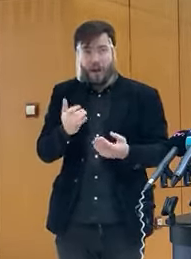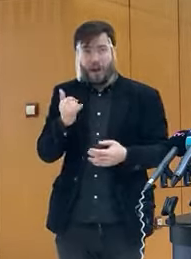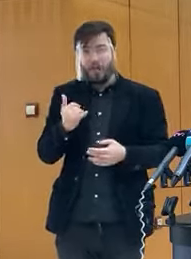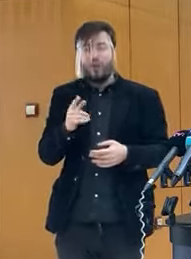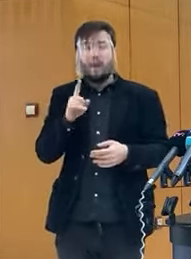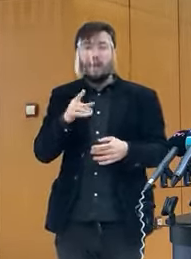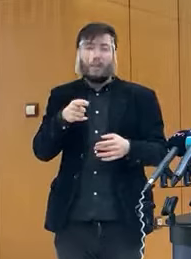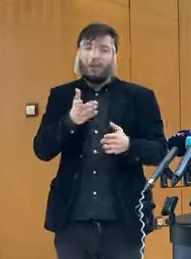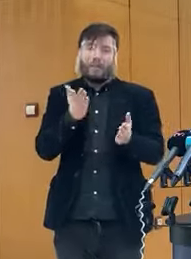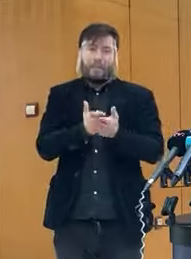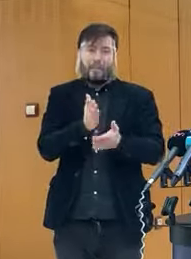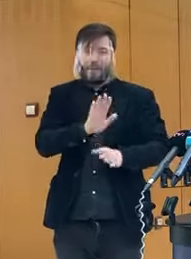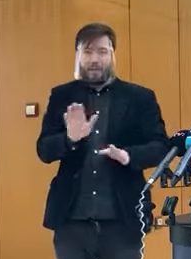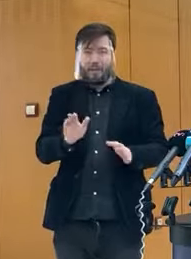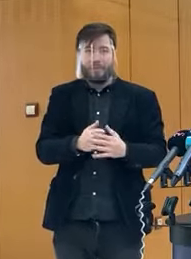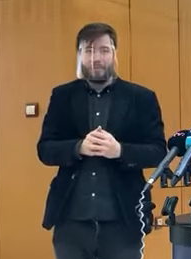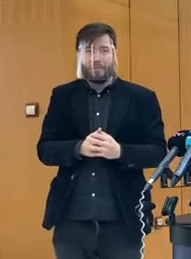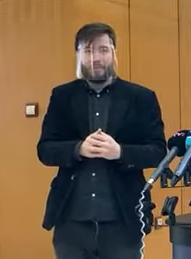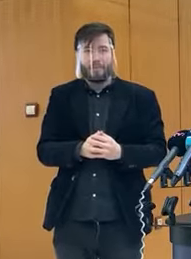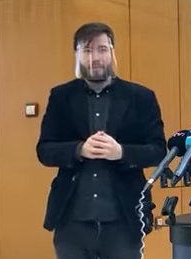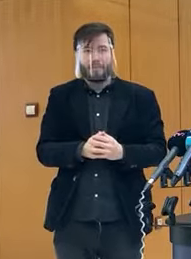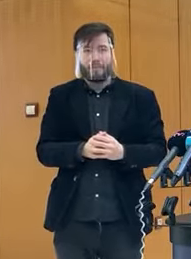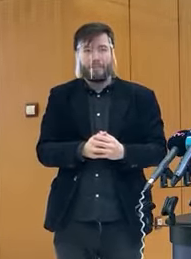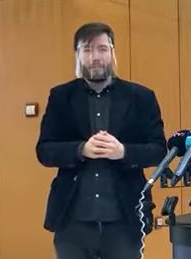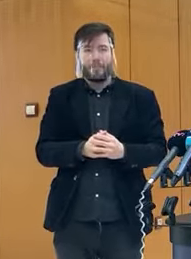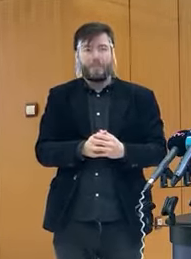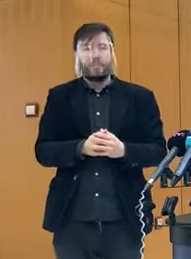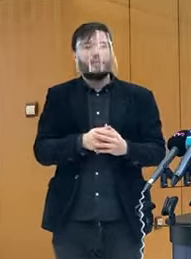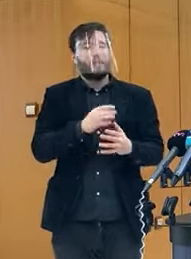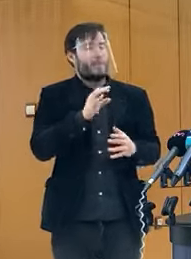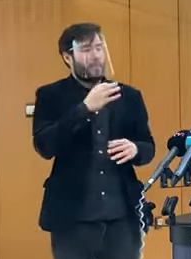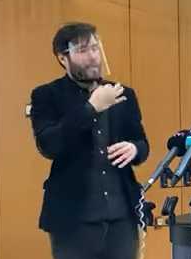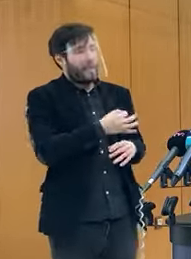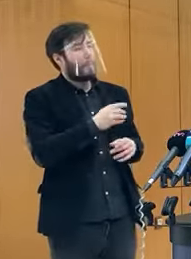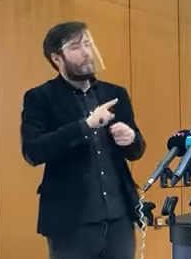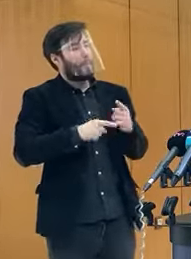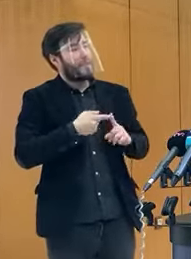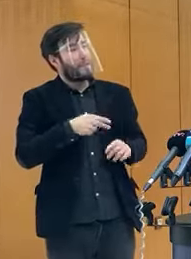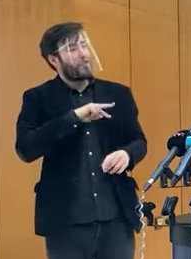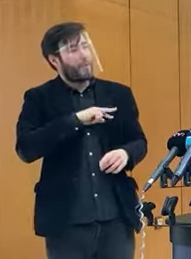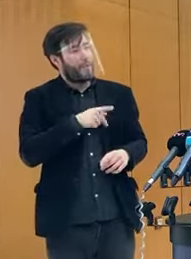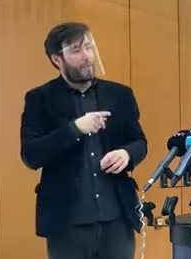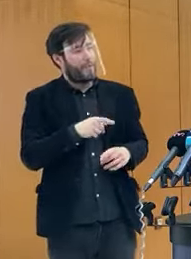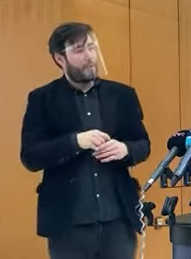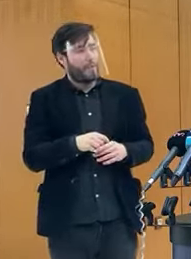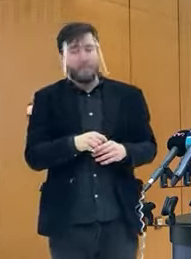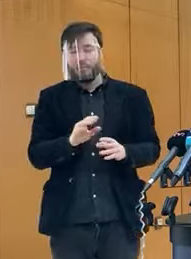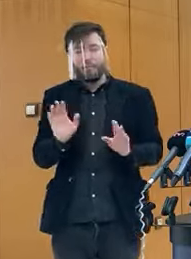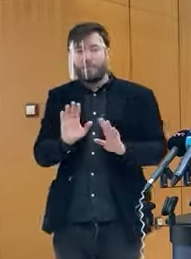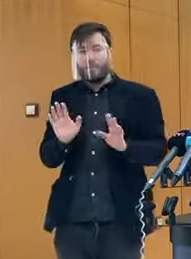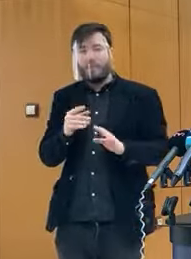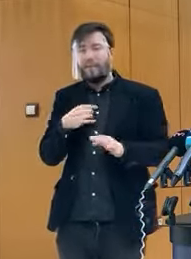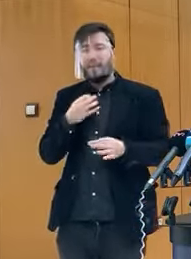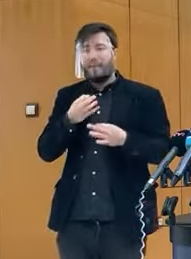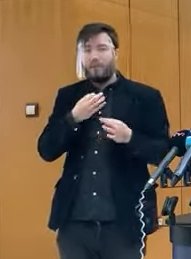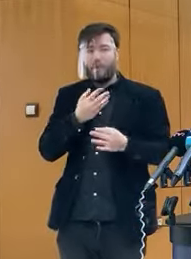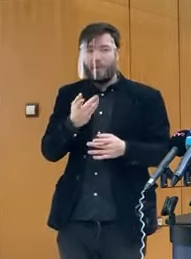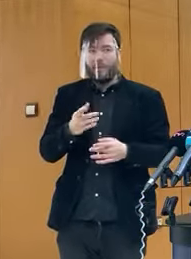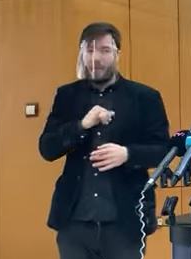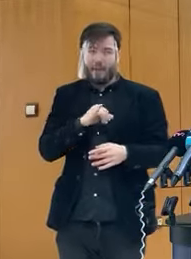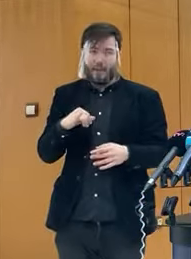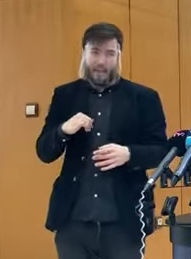práve k týmto nepatrí. Dobre, poviem, niečo takéto o politiky odpovednosti na stole vzá. Ani o tom vás príliš informovať